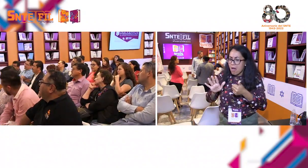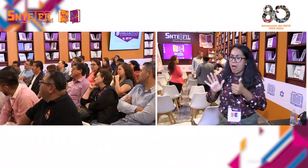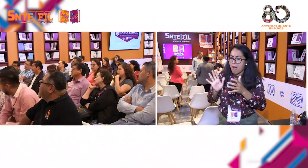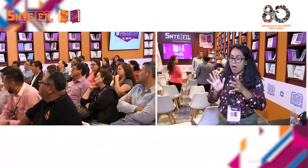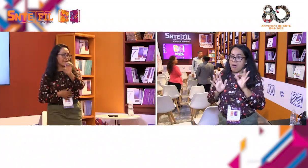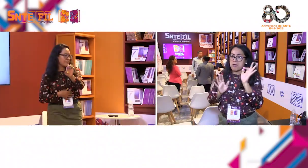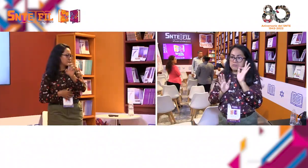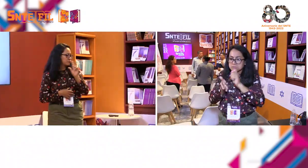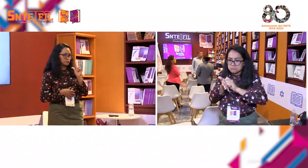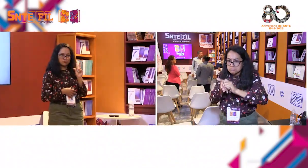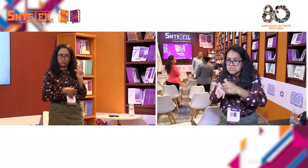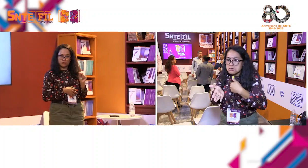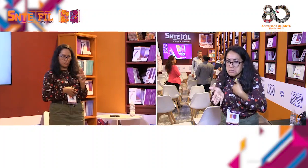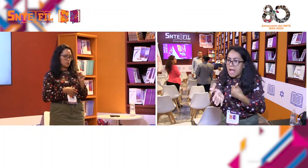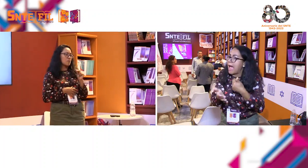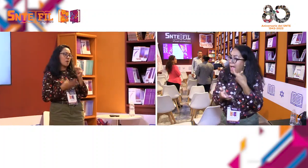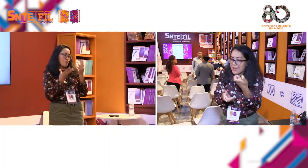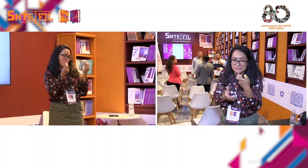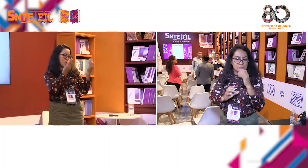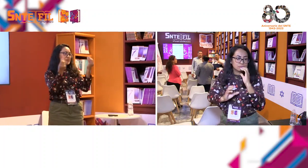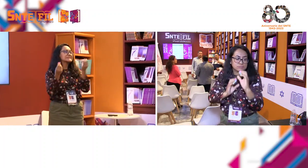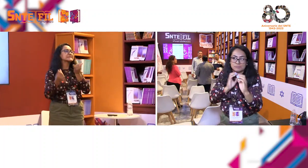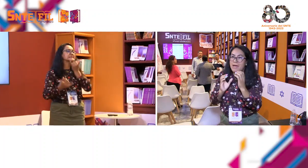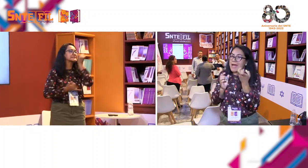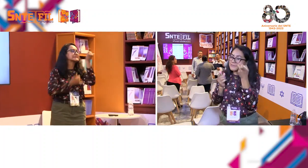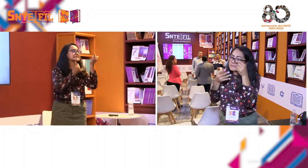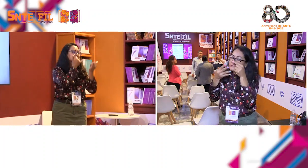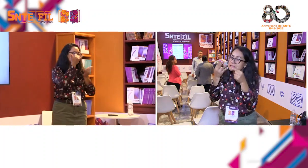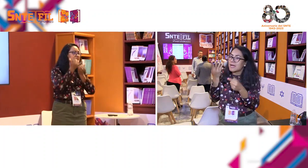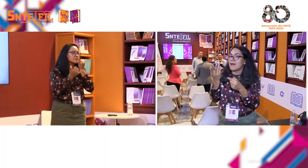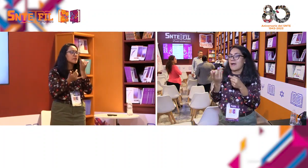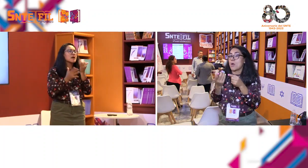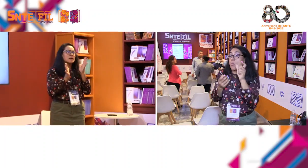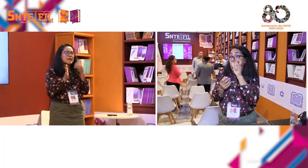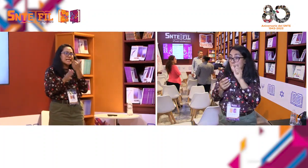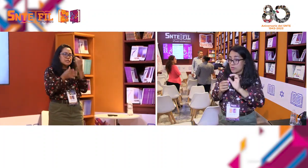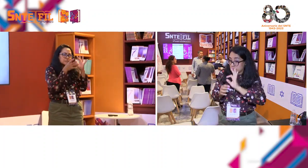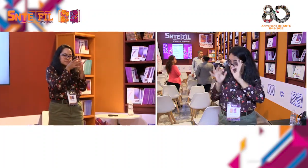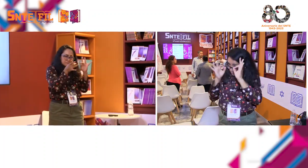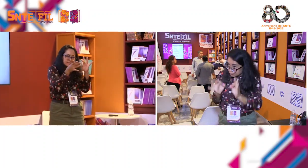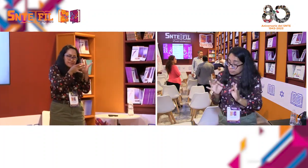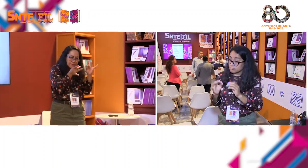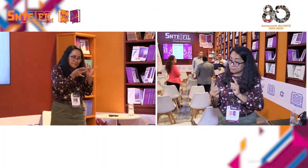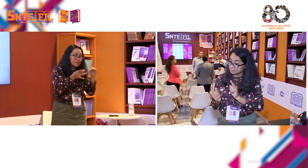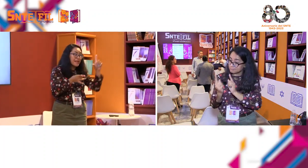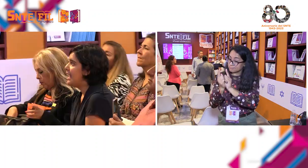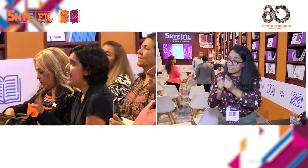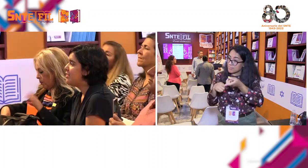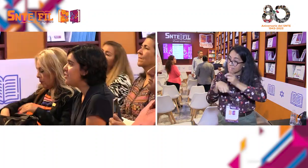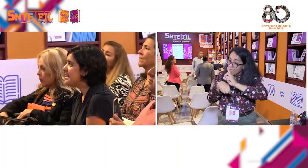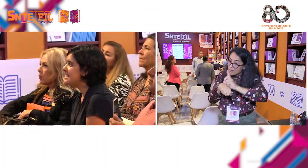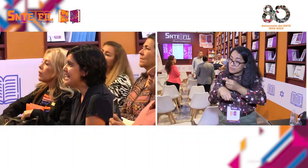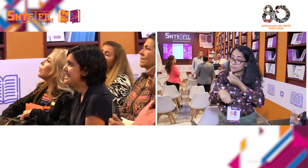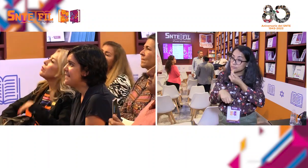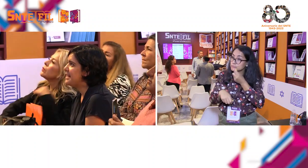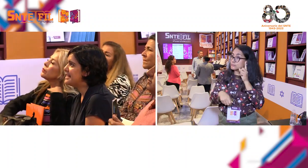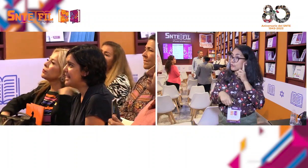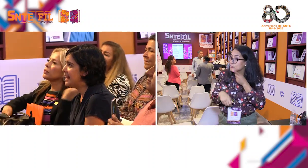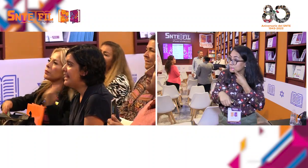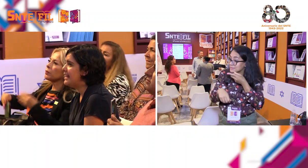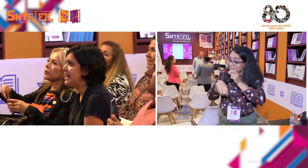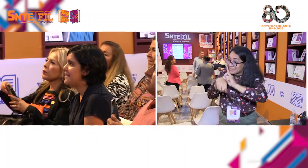forma visual de darme entender, ver si me entiende de forma escrita o ver si me entiende de forma visual,